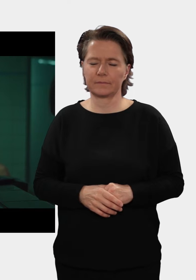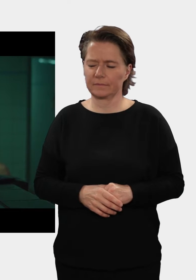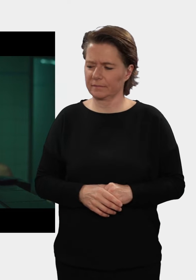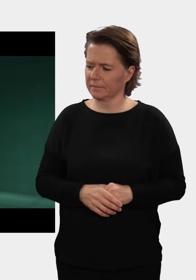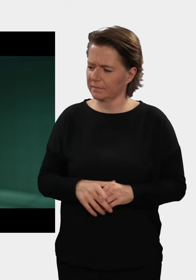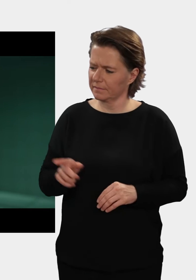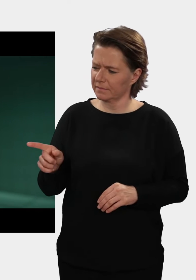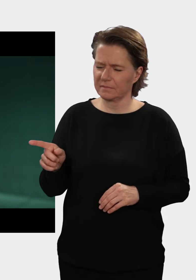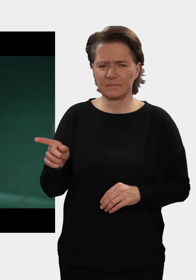Was ist denn das für eine Flagge?